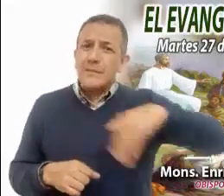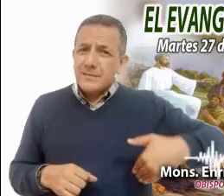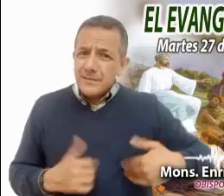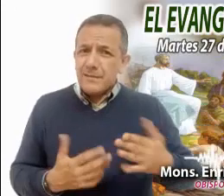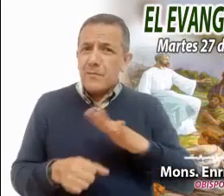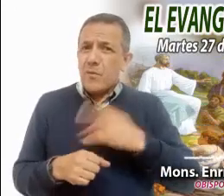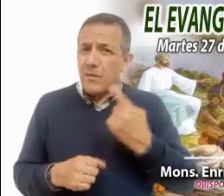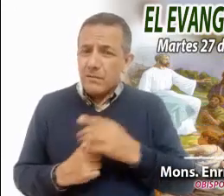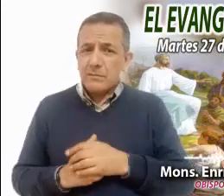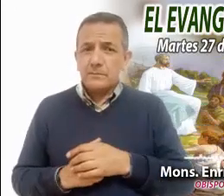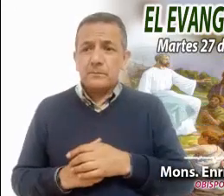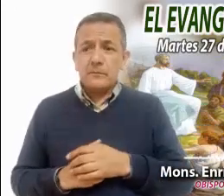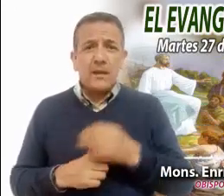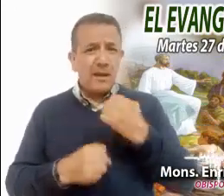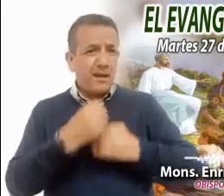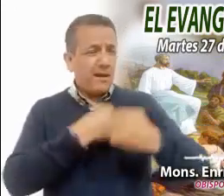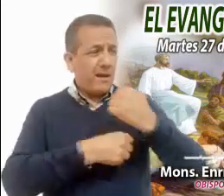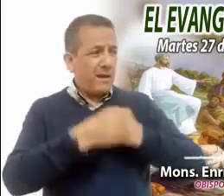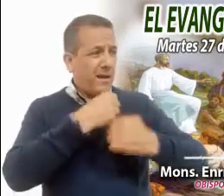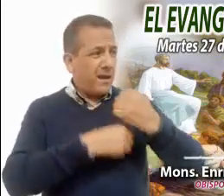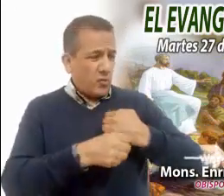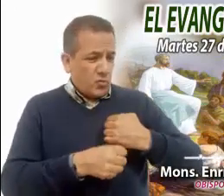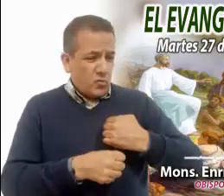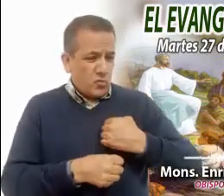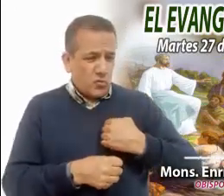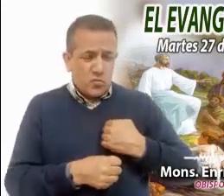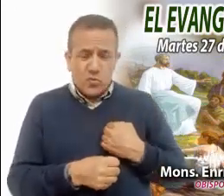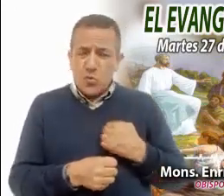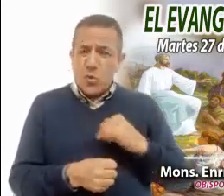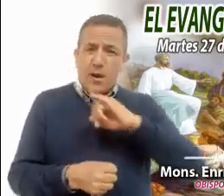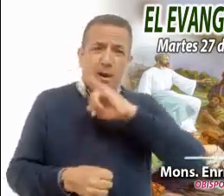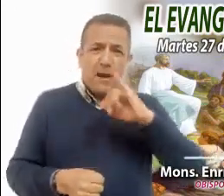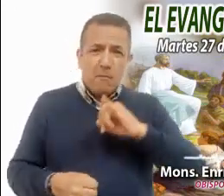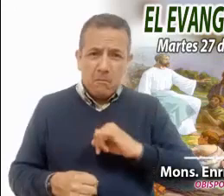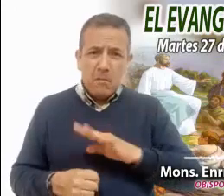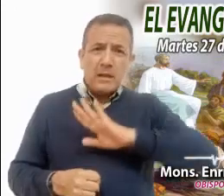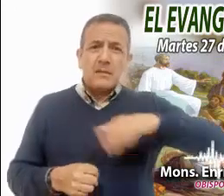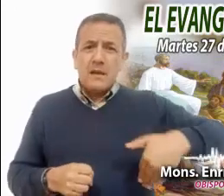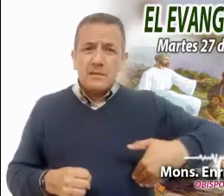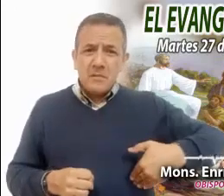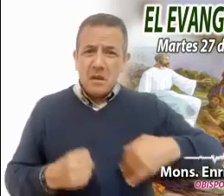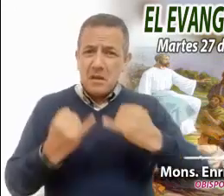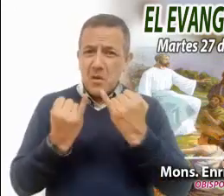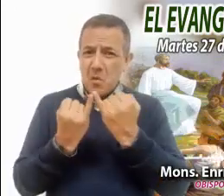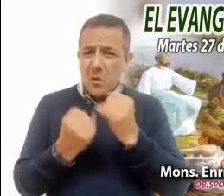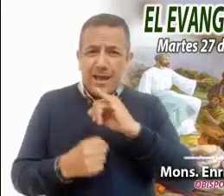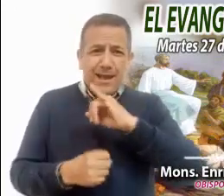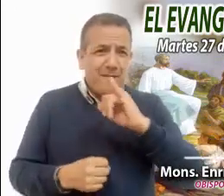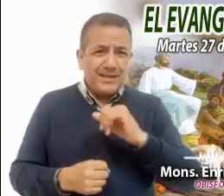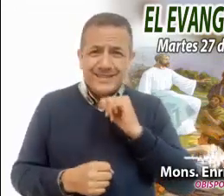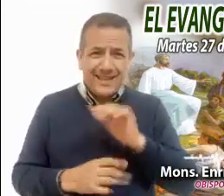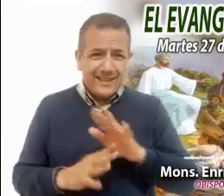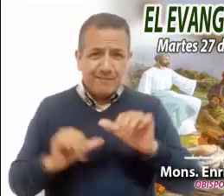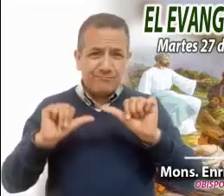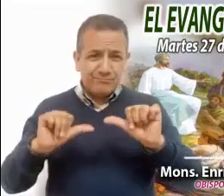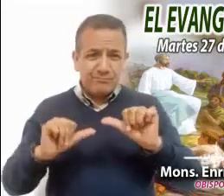Y afirmaba que durante muchos años que llevaba conduciendo, nunca le había pasado algo igual. Le